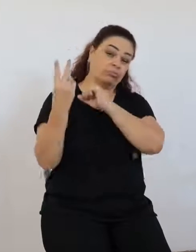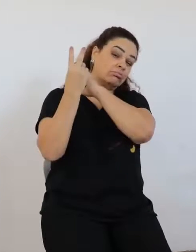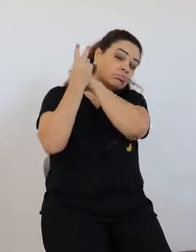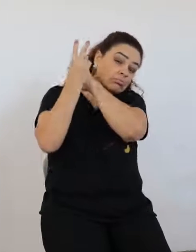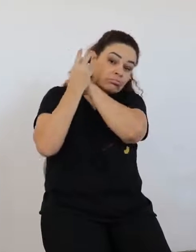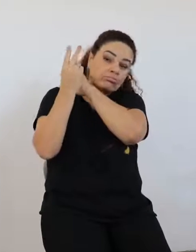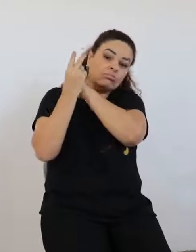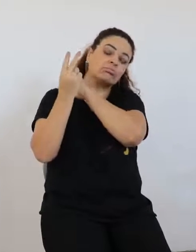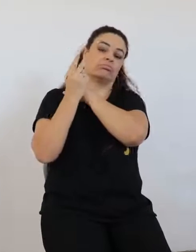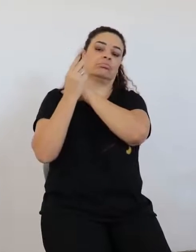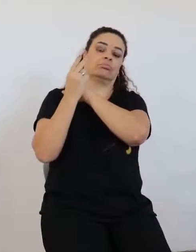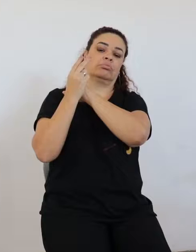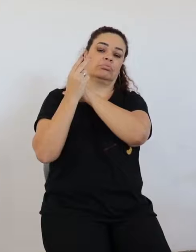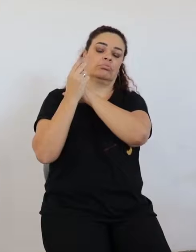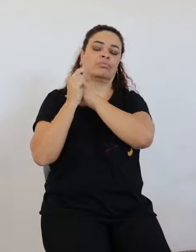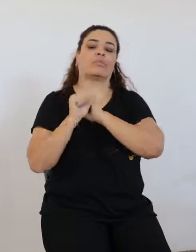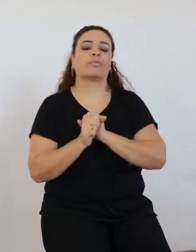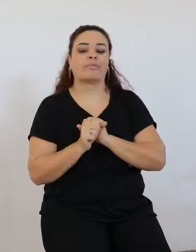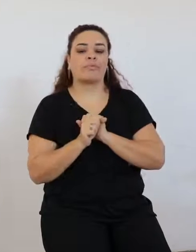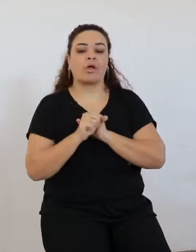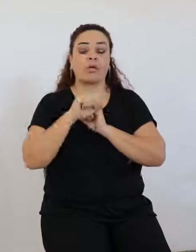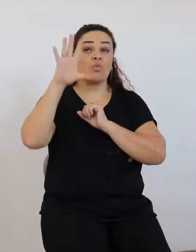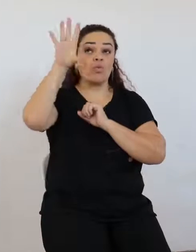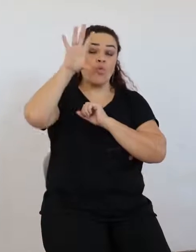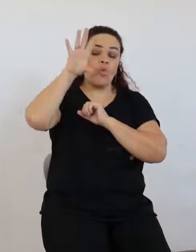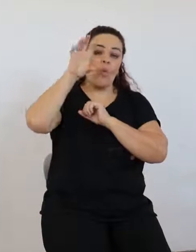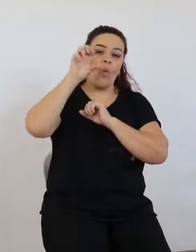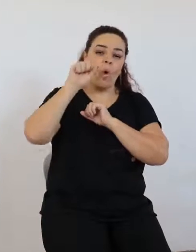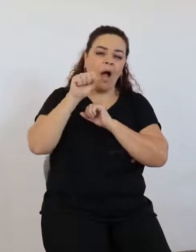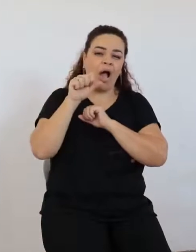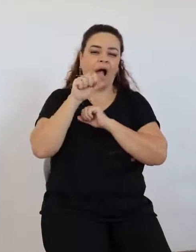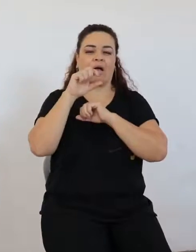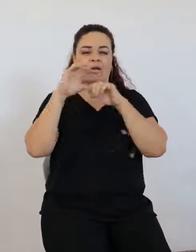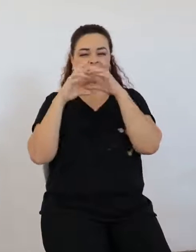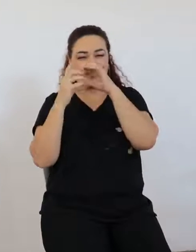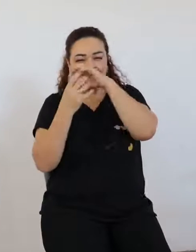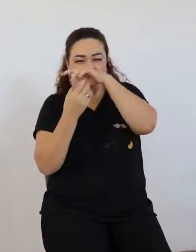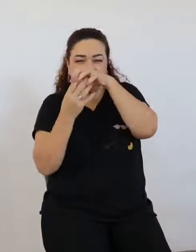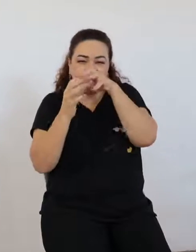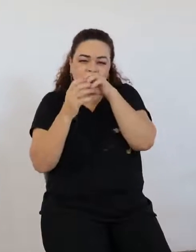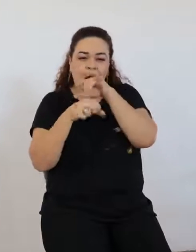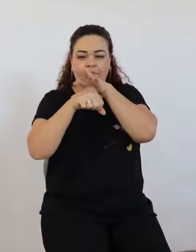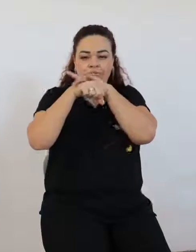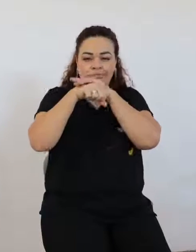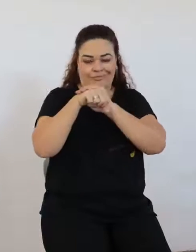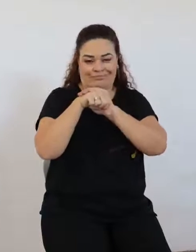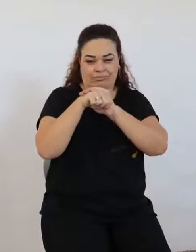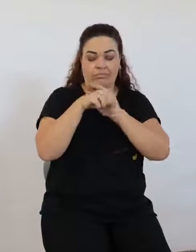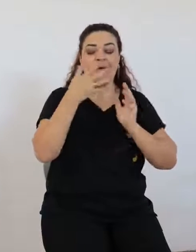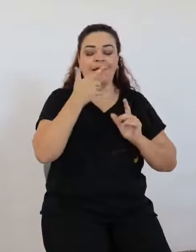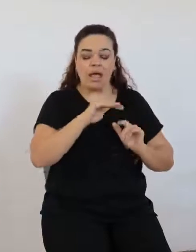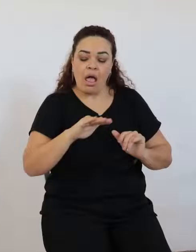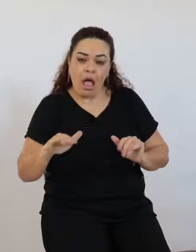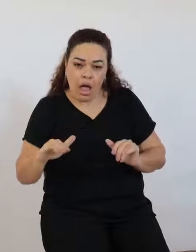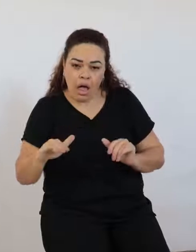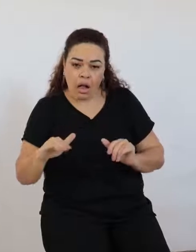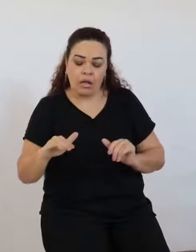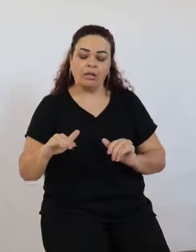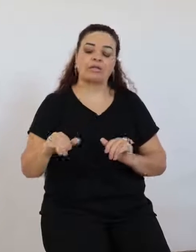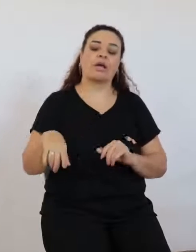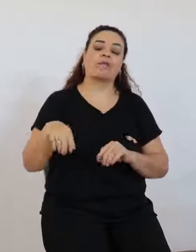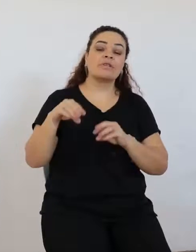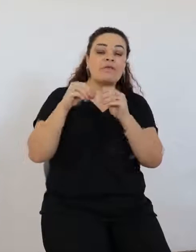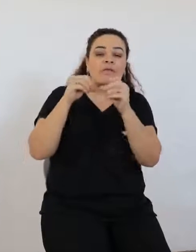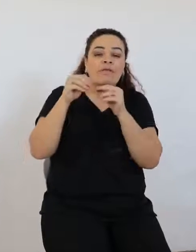que tem no ar e na própria água. Então, o correto é a gente limpar até onde o dedo alcança. Então, na criança pequena, é como a fraldinha, né?